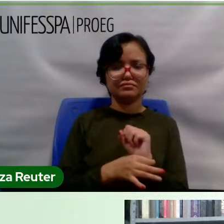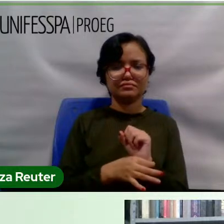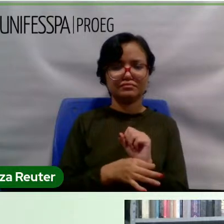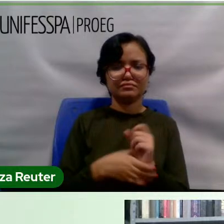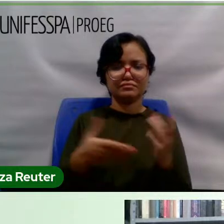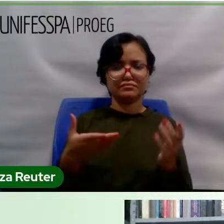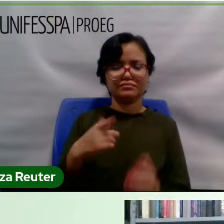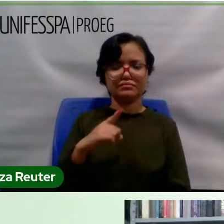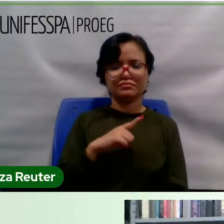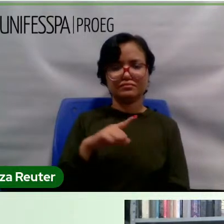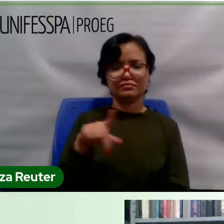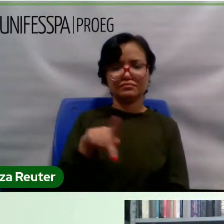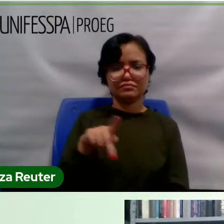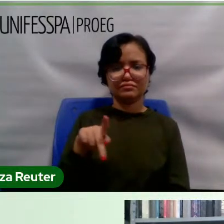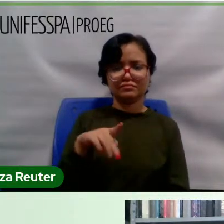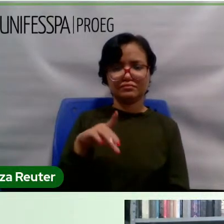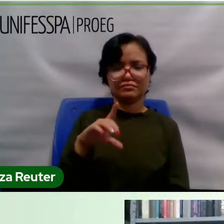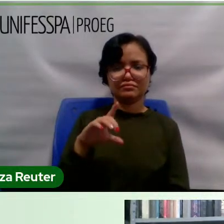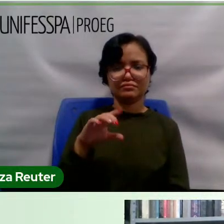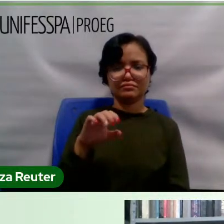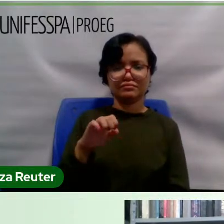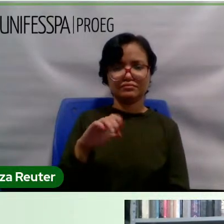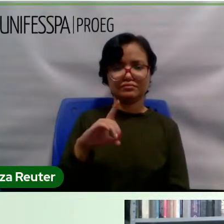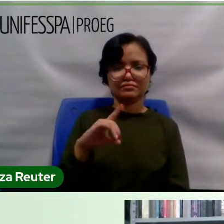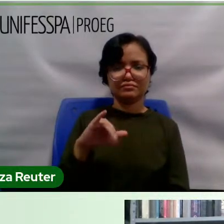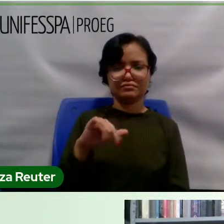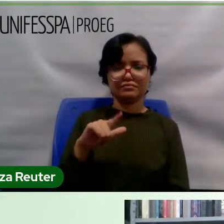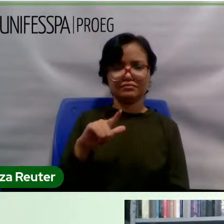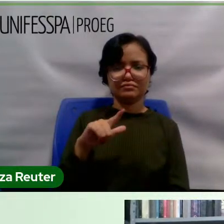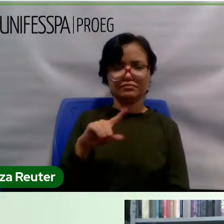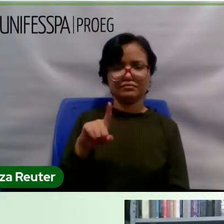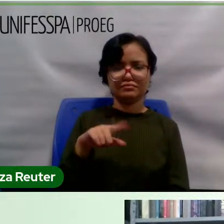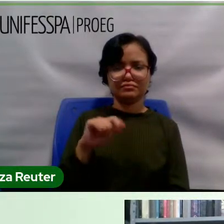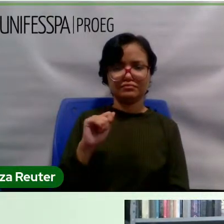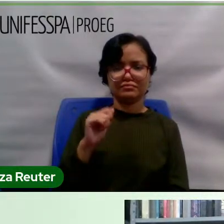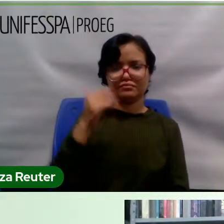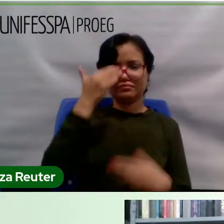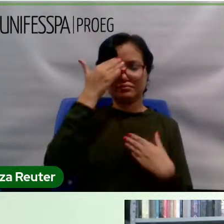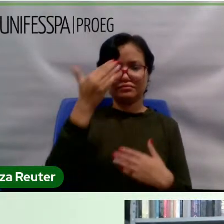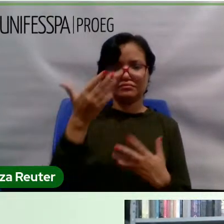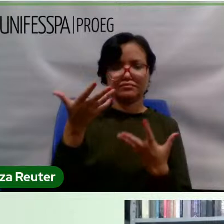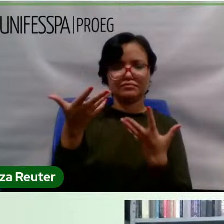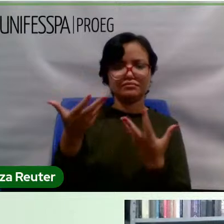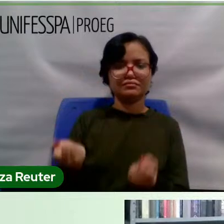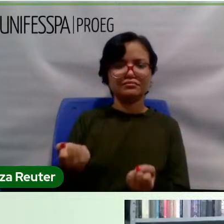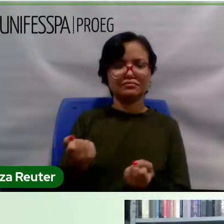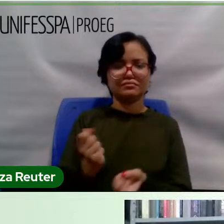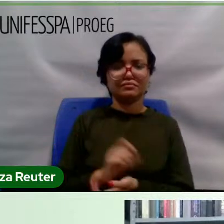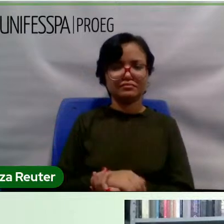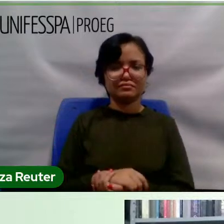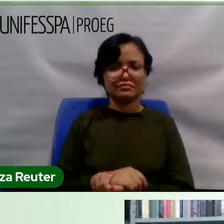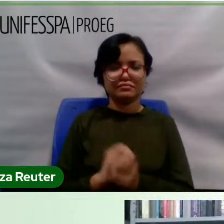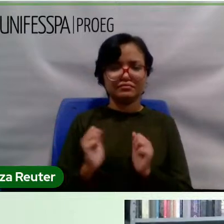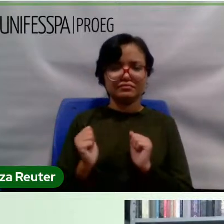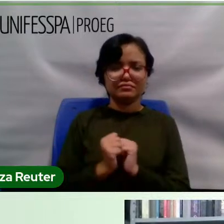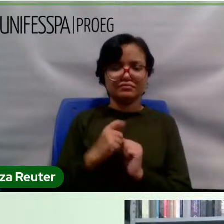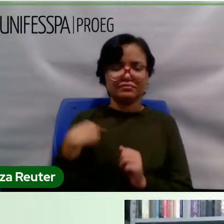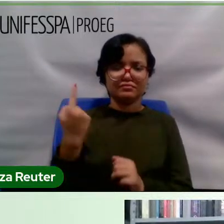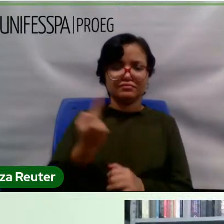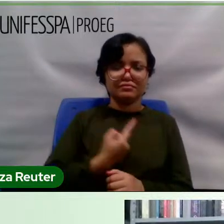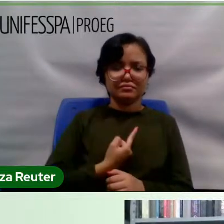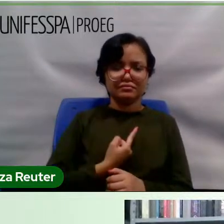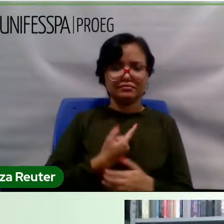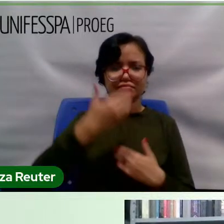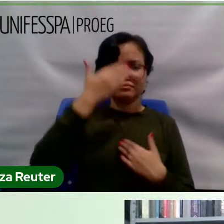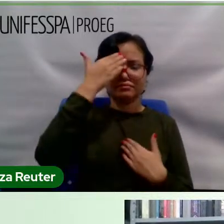Edilza. Professora, seja muito bem-vinda. Eu agradeço muito o seu aceite para estar conosco. Agradeço à